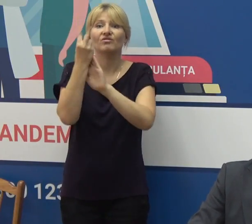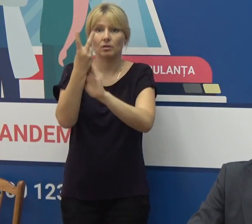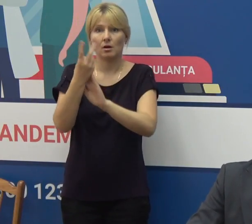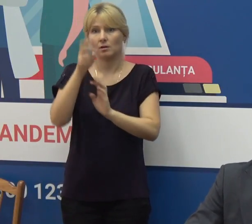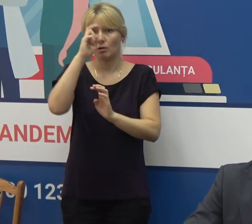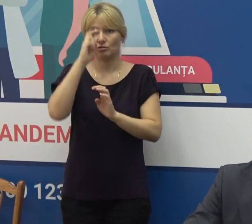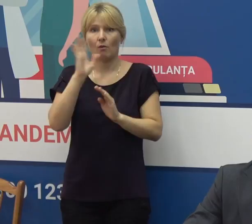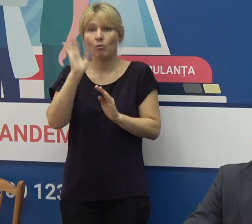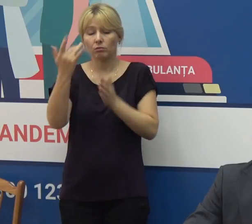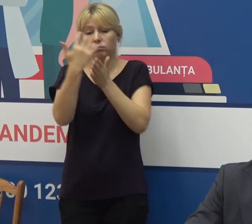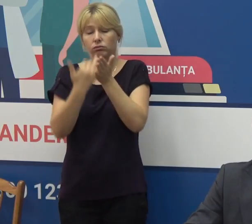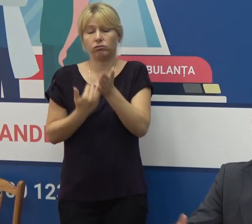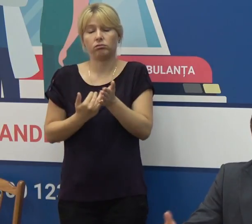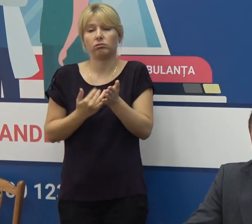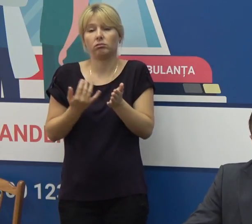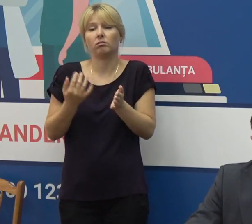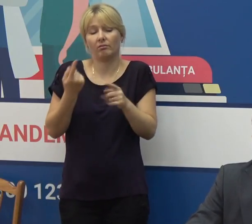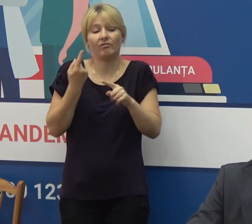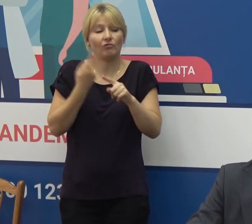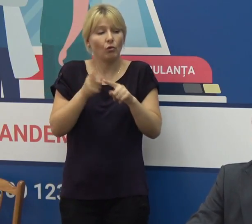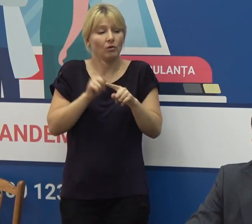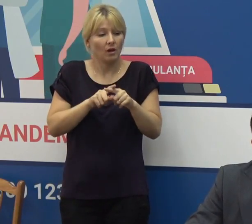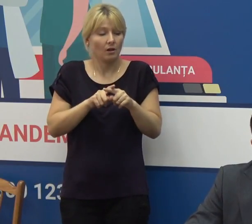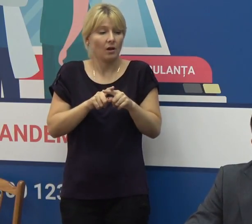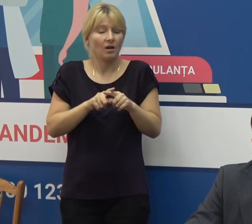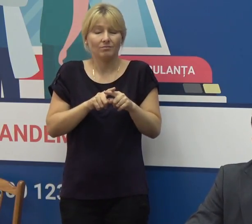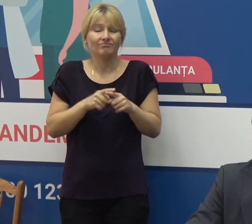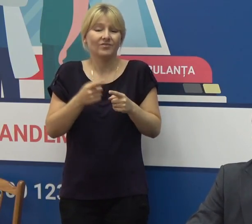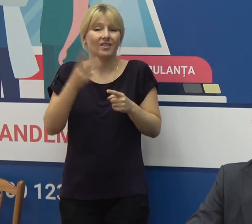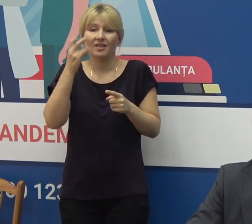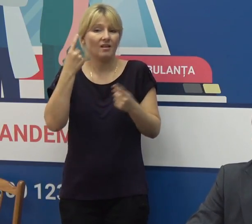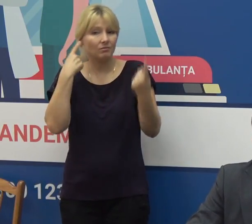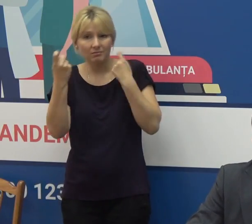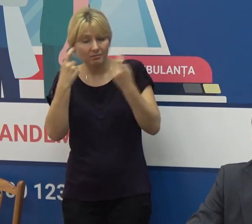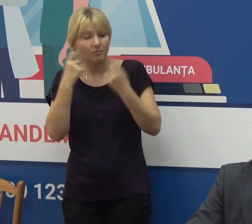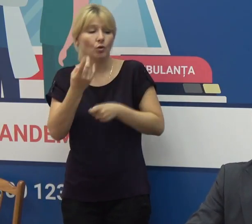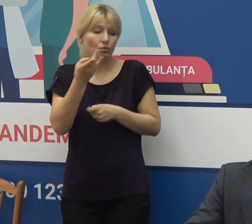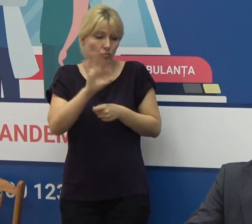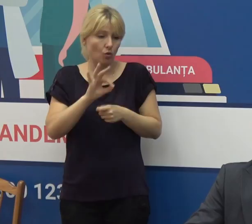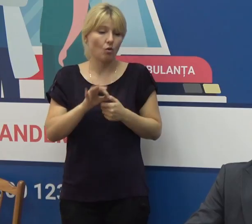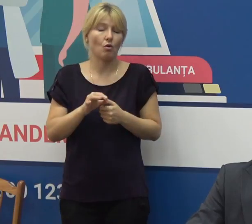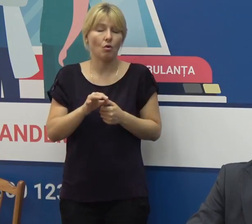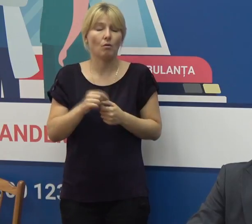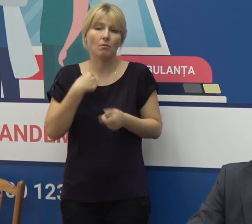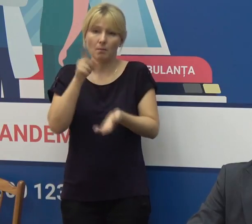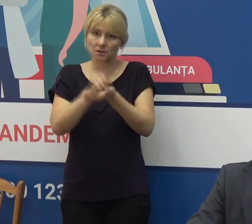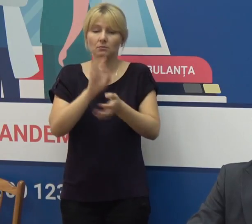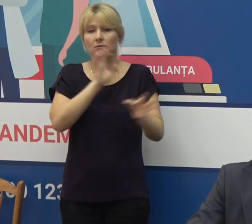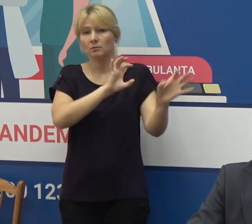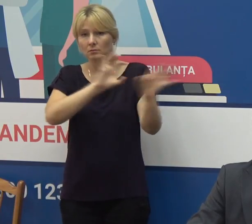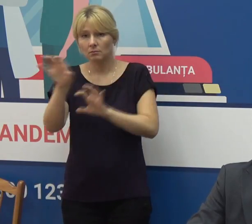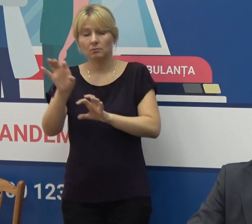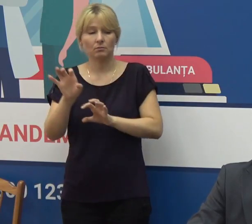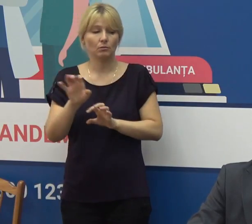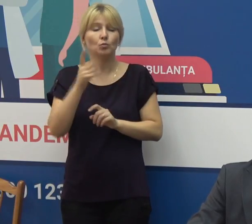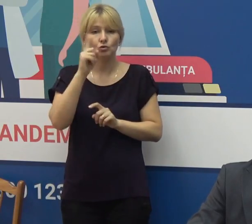această măsură să-i spunem poate mai puțin populară desigur ne-a asigurat un filtru destul